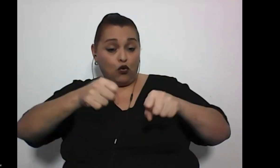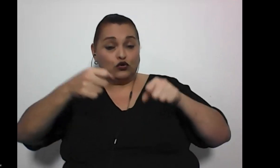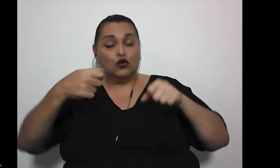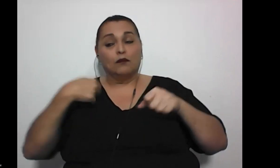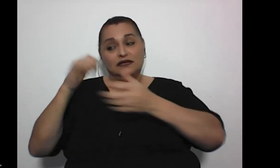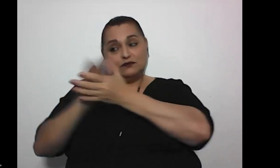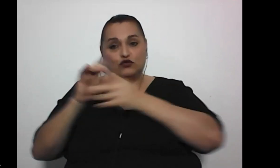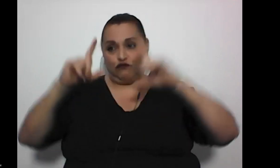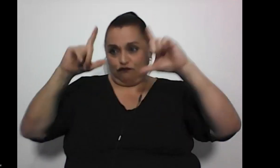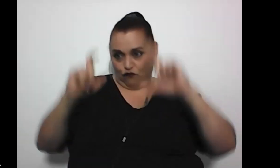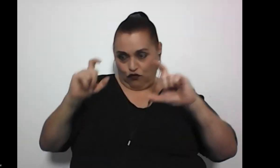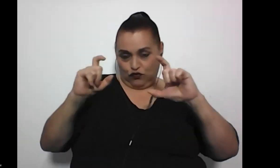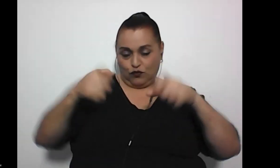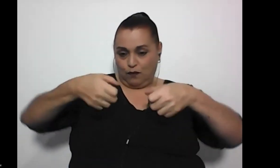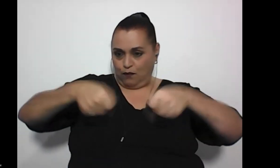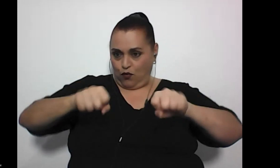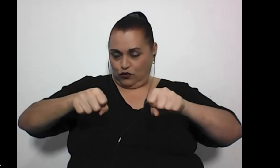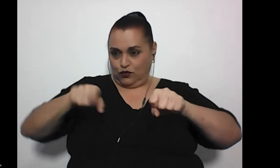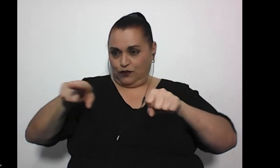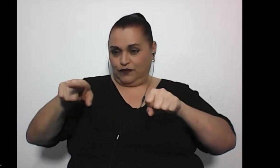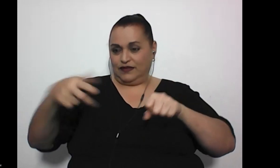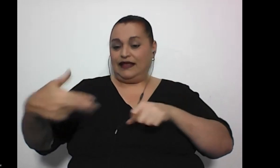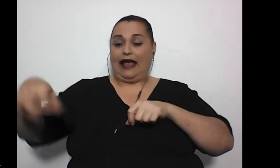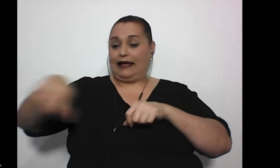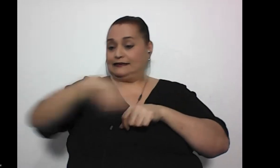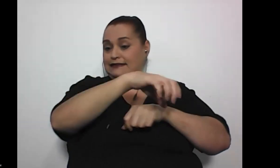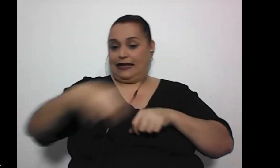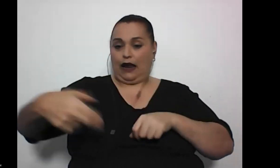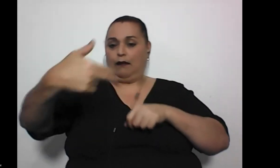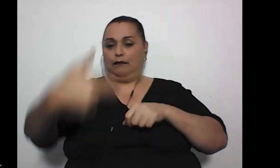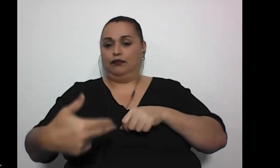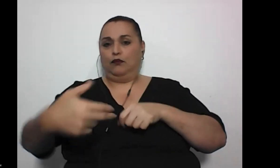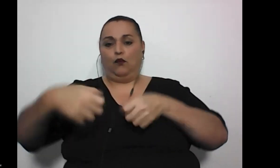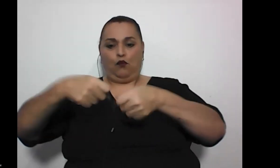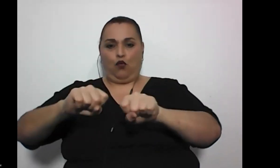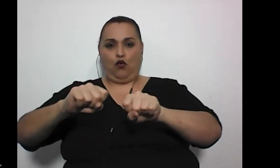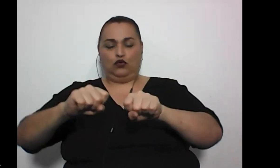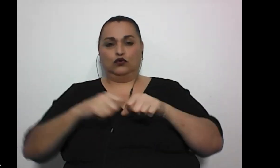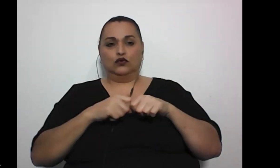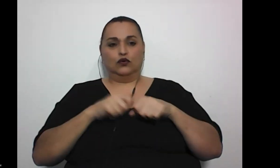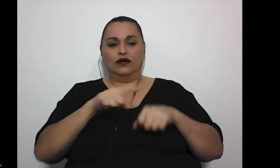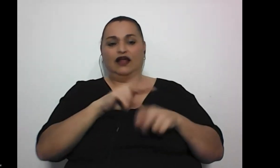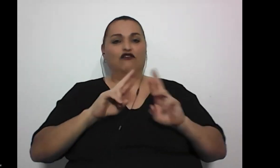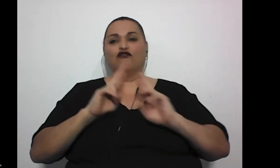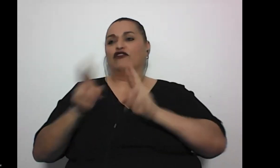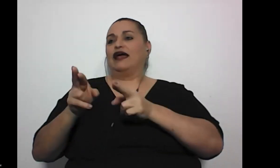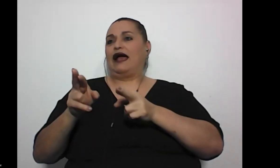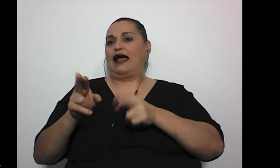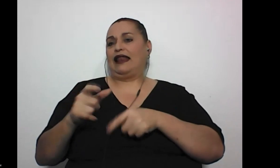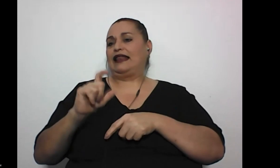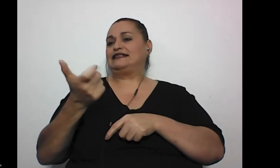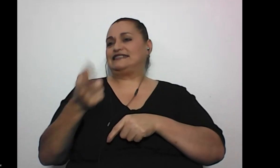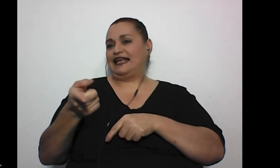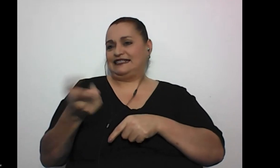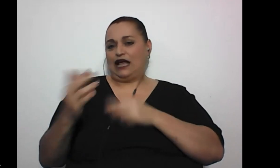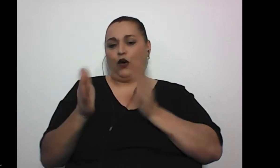esposo me ayudó le tomé una foto estaba en la acera y yo quedo así a esa señora le regalaron la licencia y le salió un tamal porque